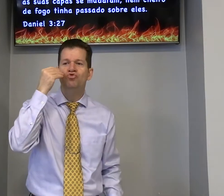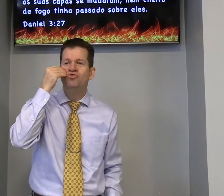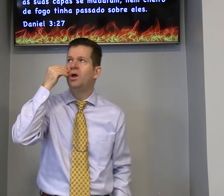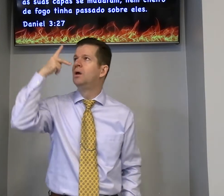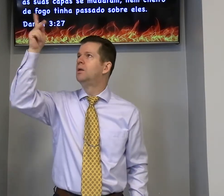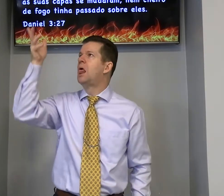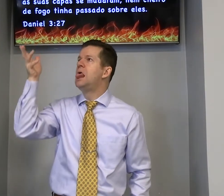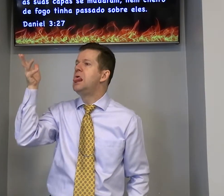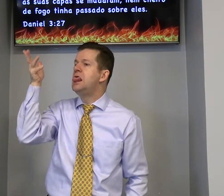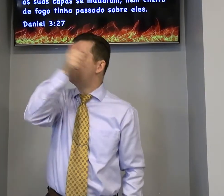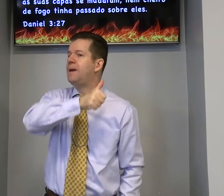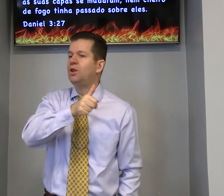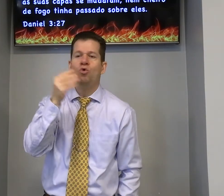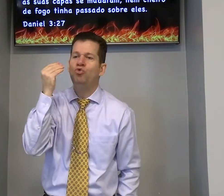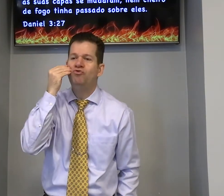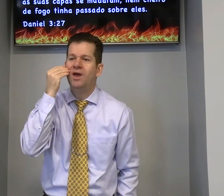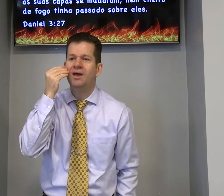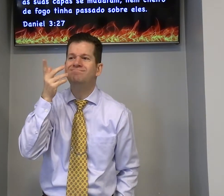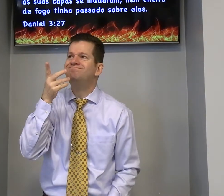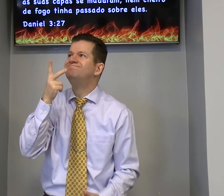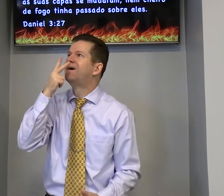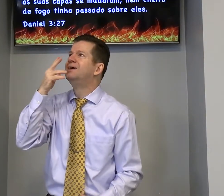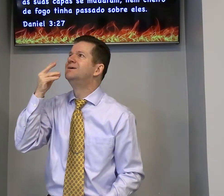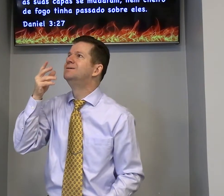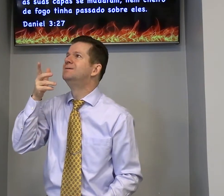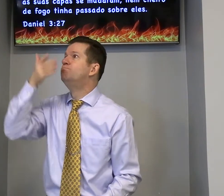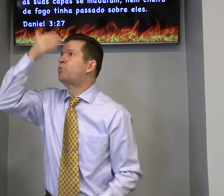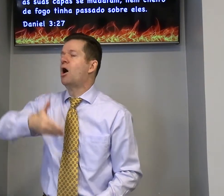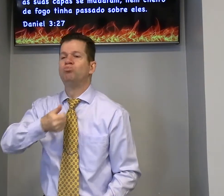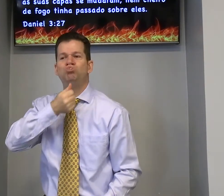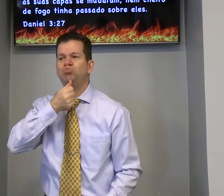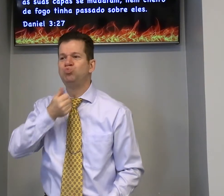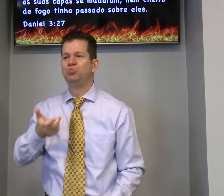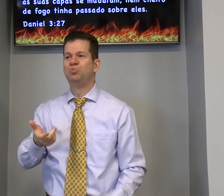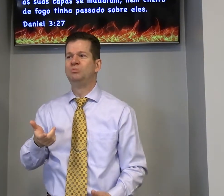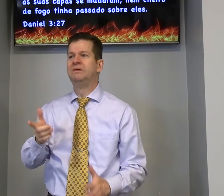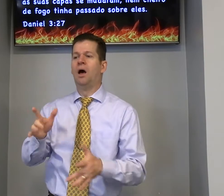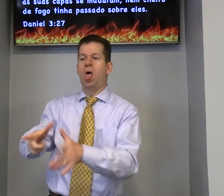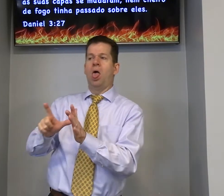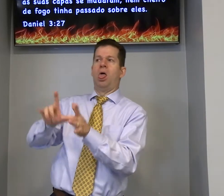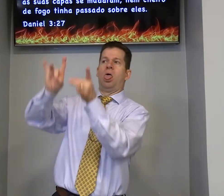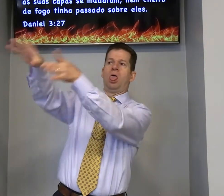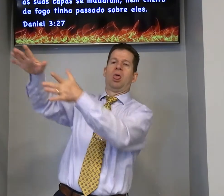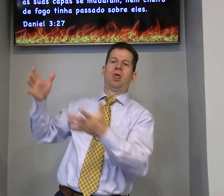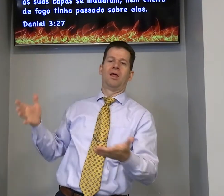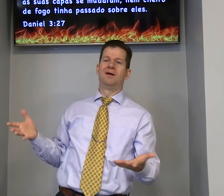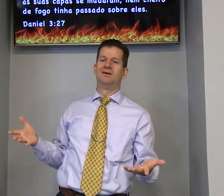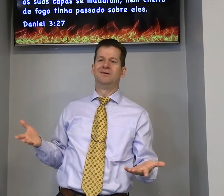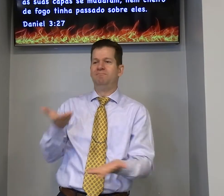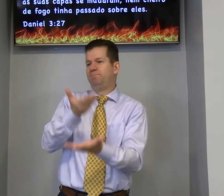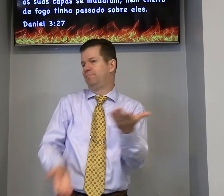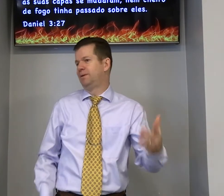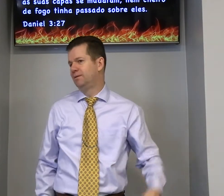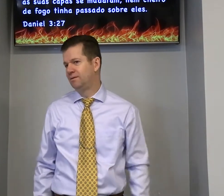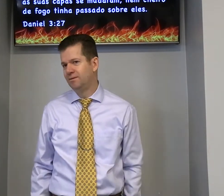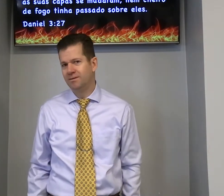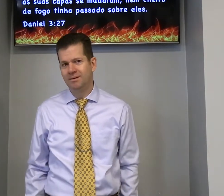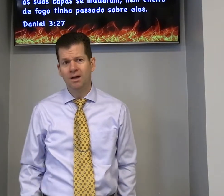saber conhecer o livramento de Deus você precisa ver o poder dele mas